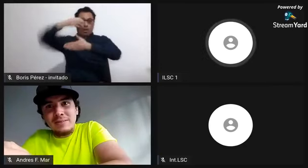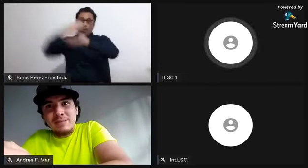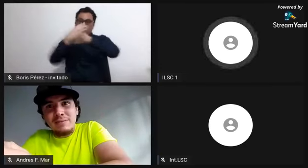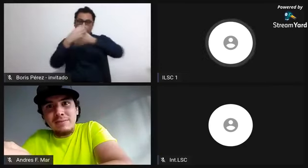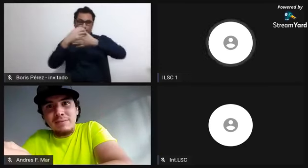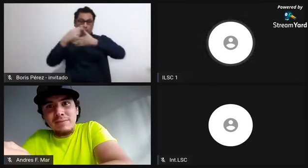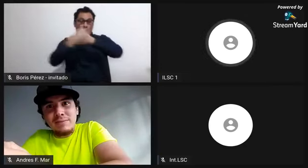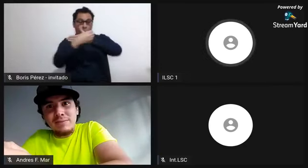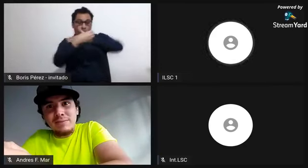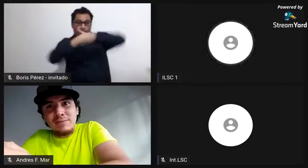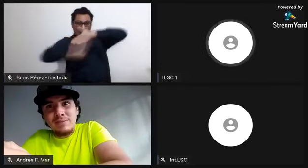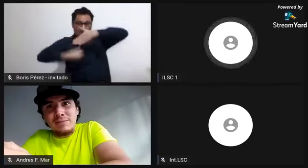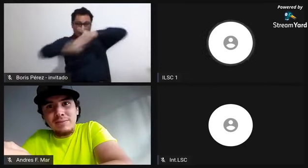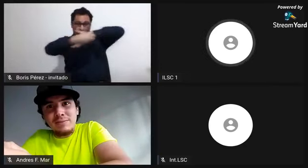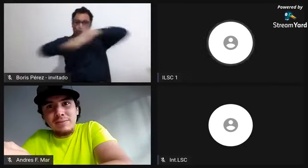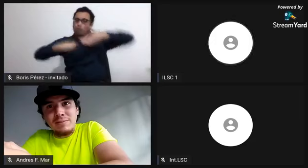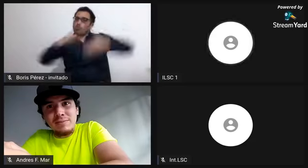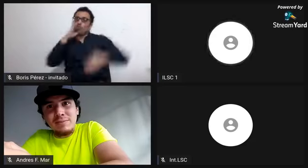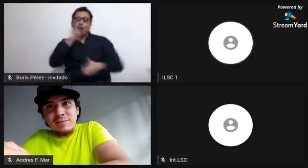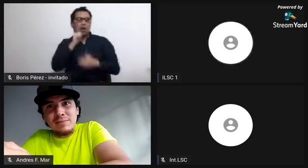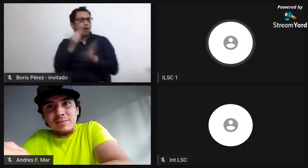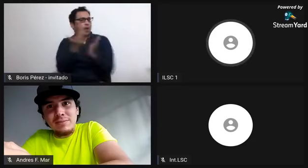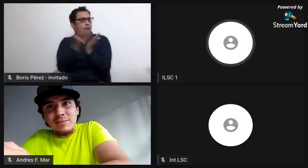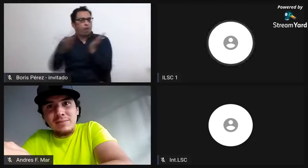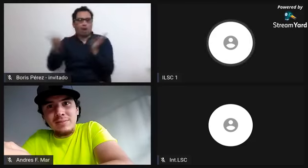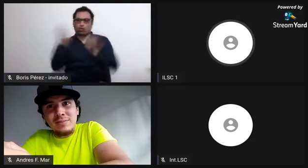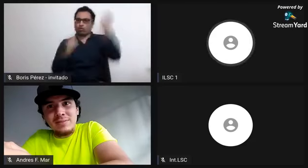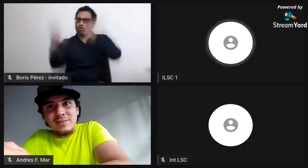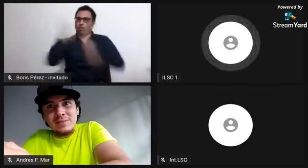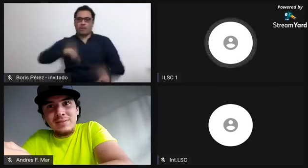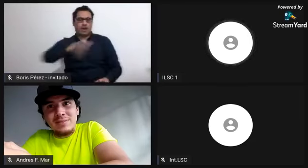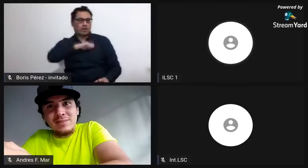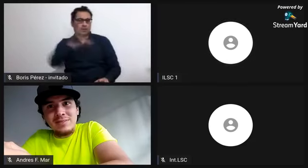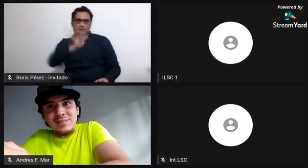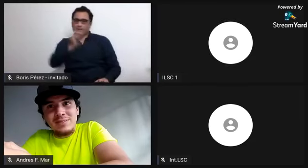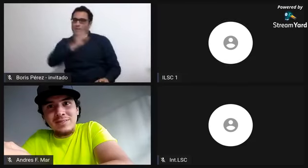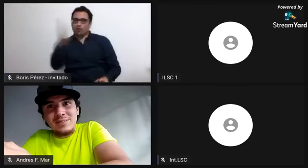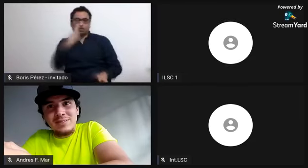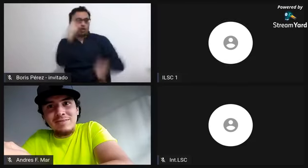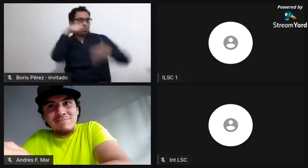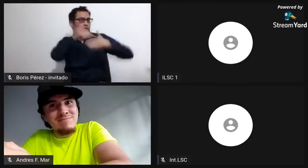Partido Liberal y el Partido Conservador de estos temas. Sería interesante también ampliar eso.